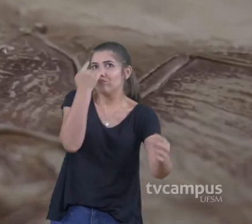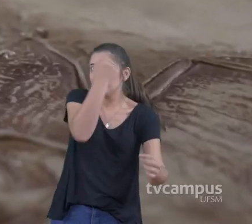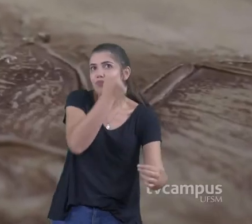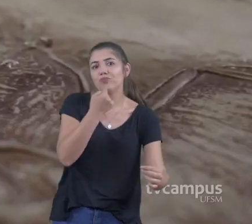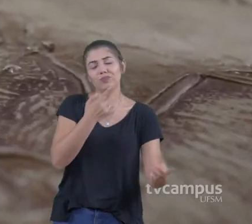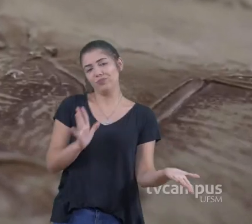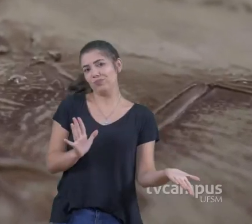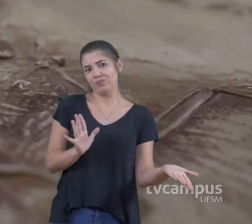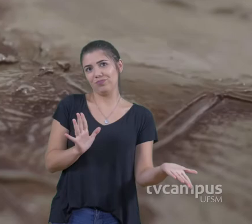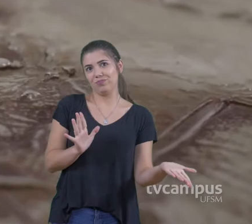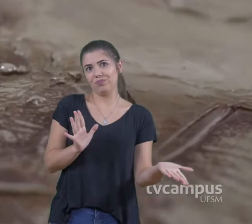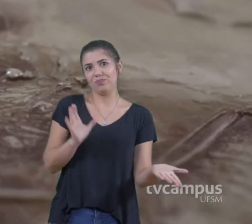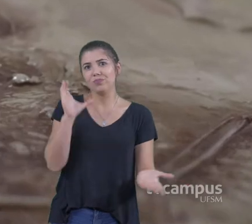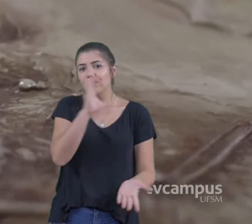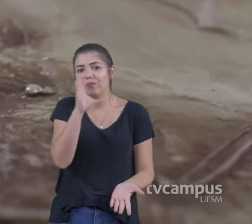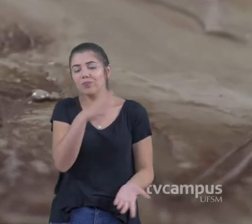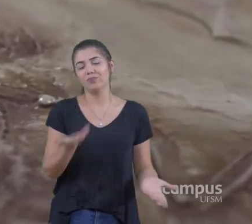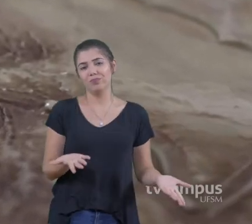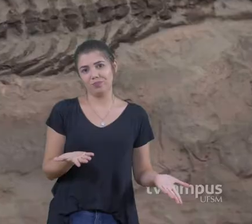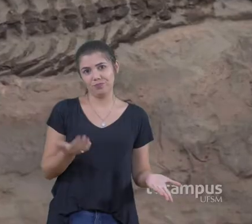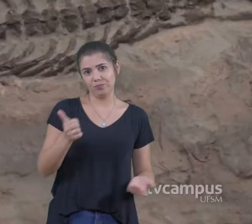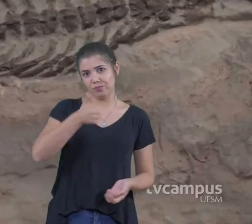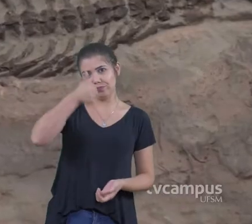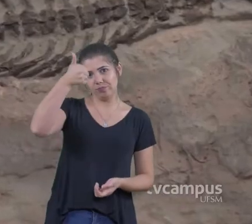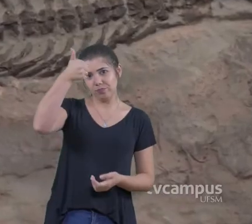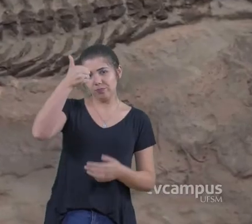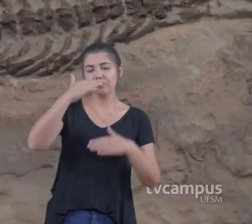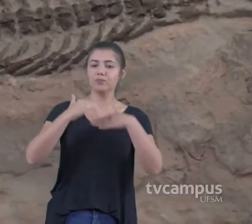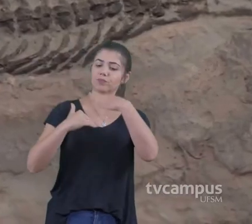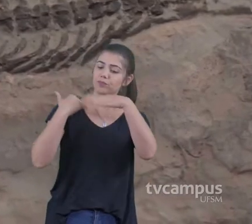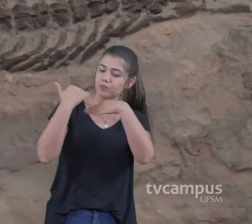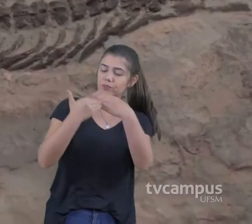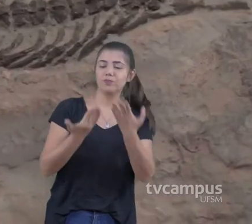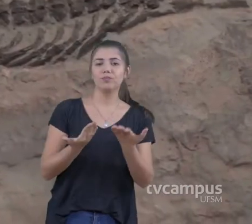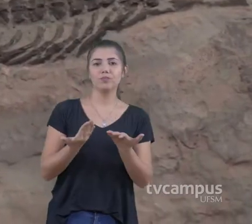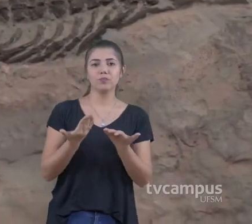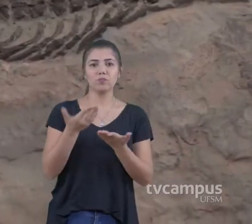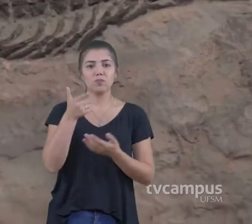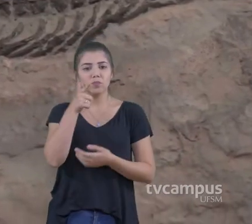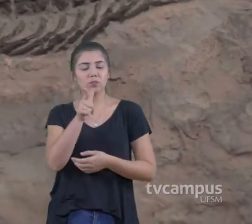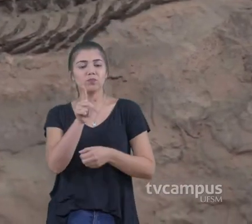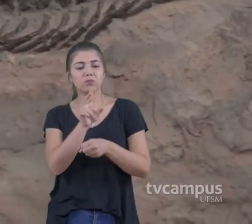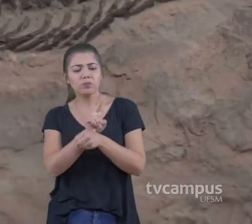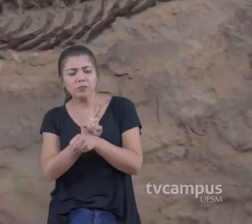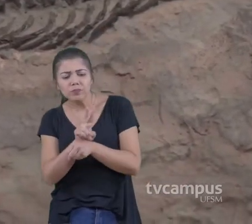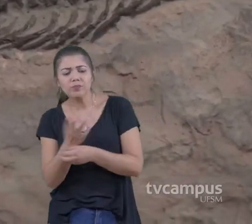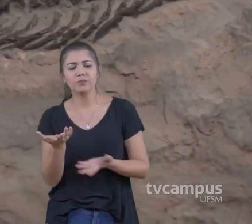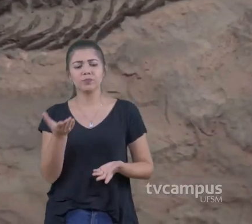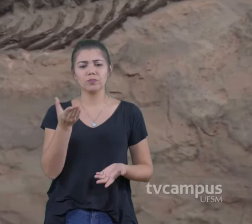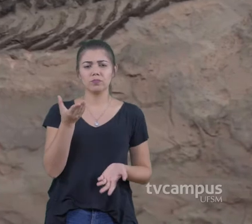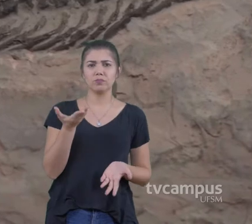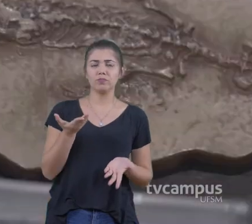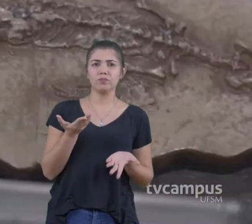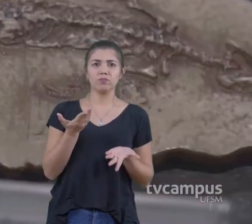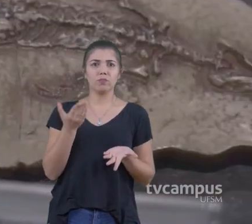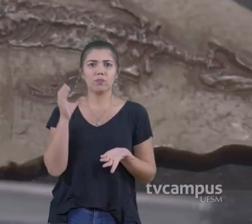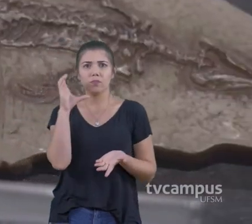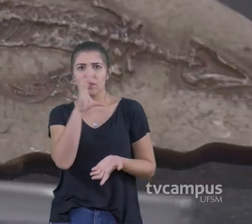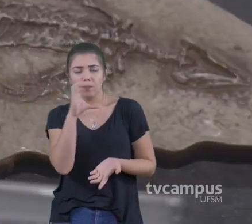facilita bastante E agiliza muito o processo A gente consegue monitorar Com bastante eficiência Os afloramentos